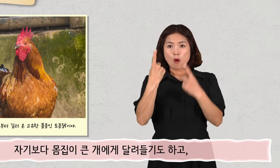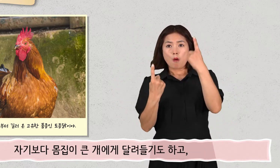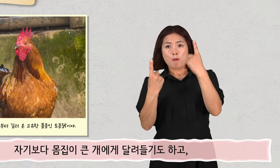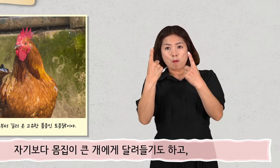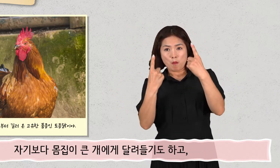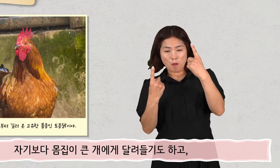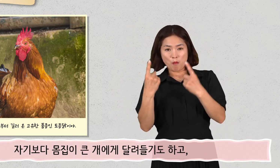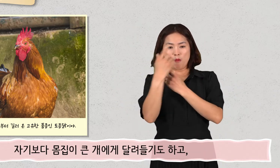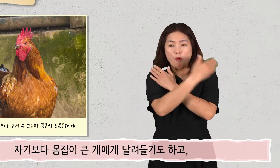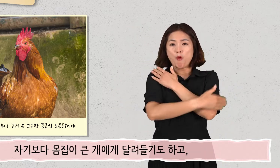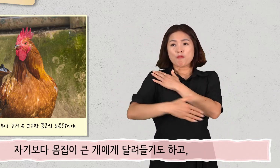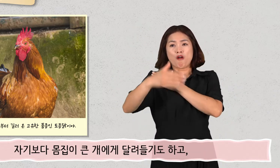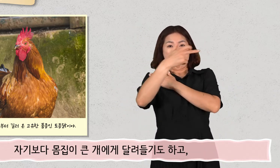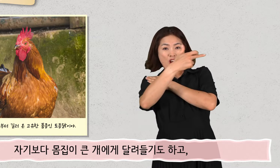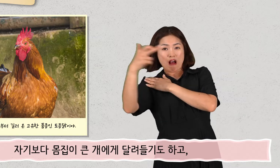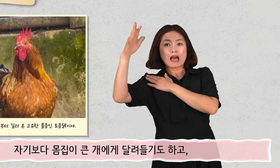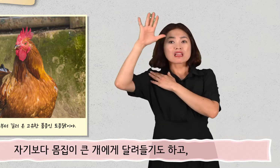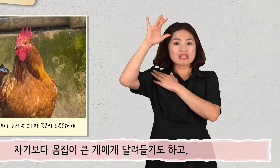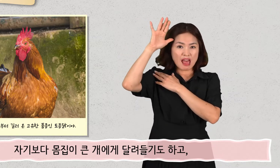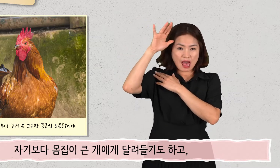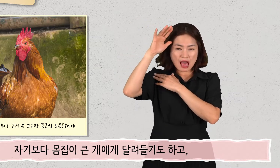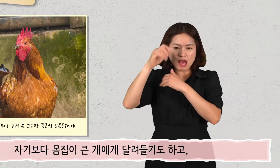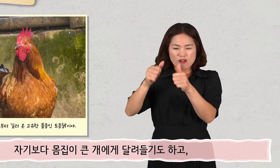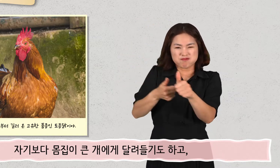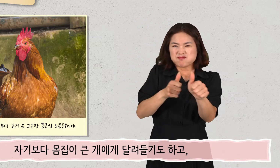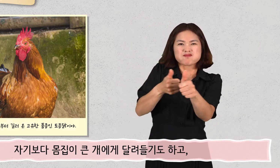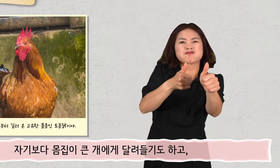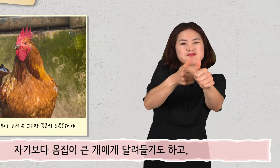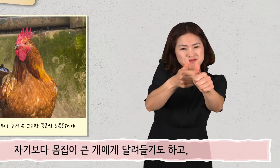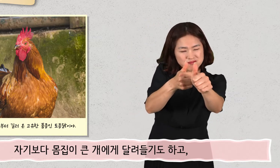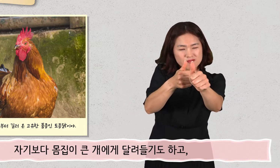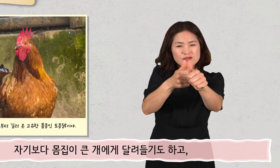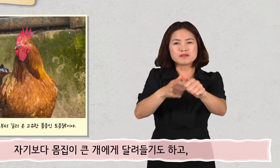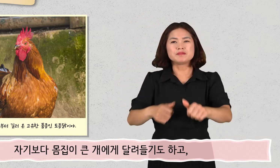자기보다 몸집이 큰 개에게 달려들기도 하고